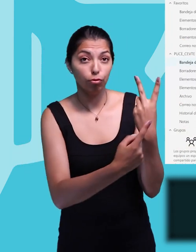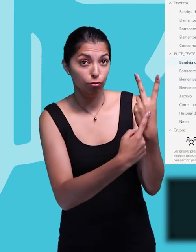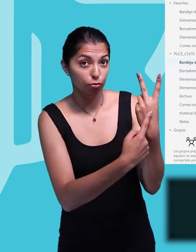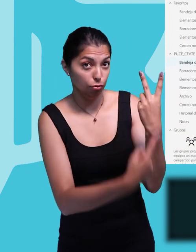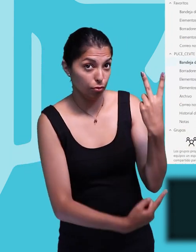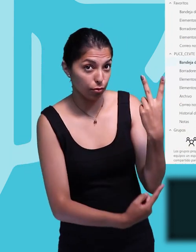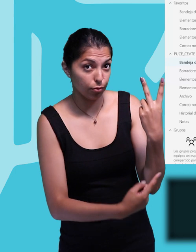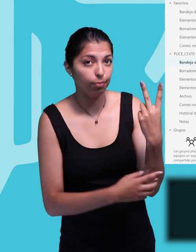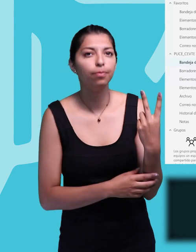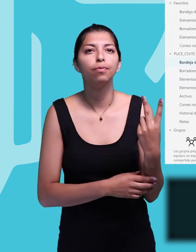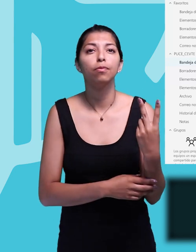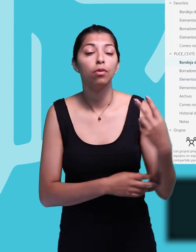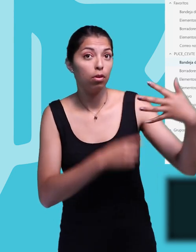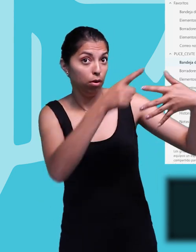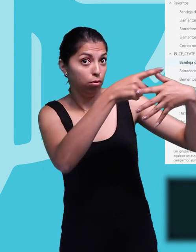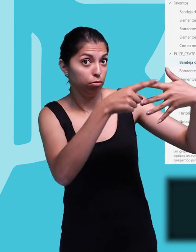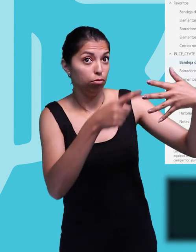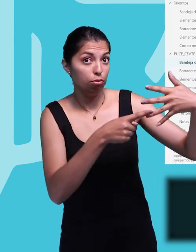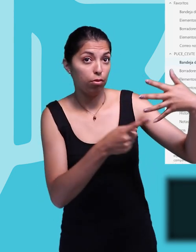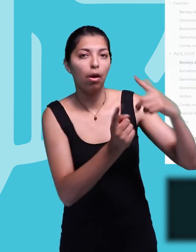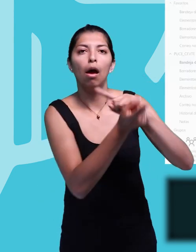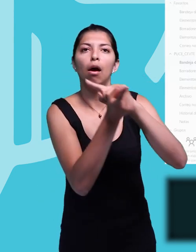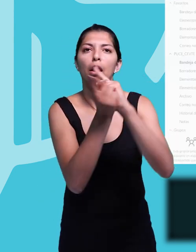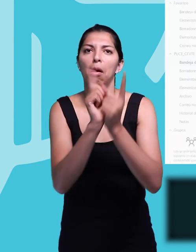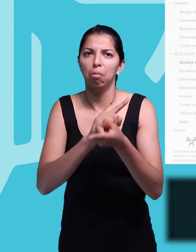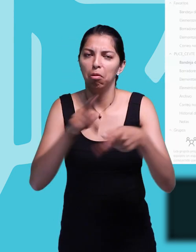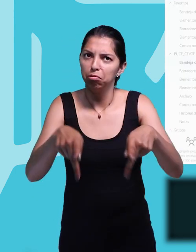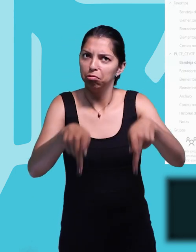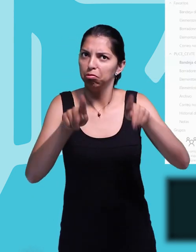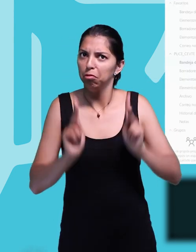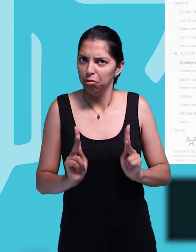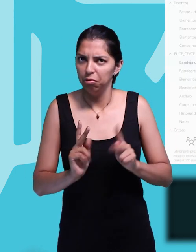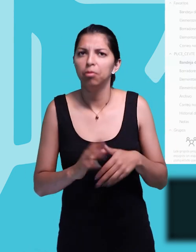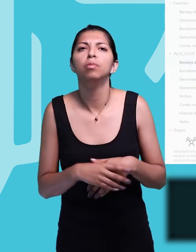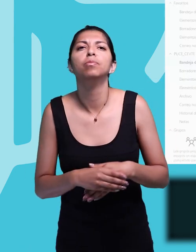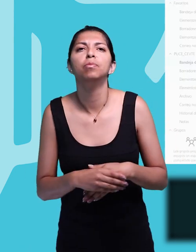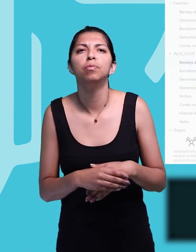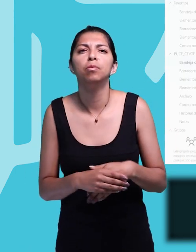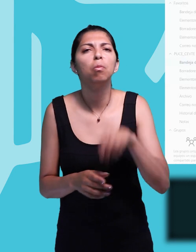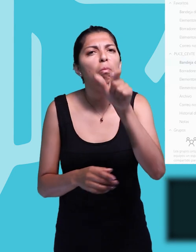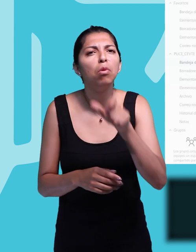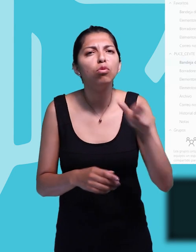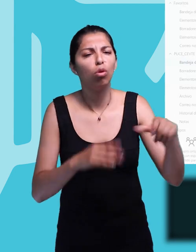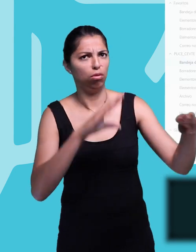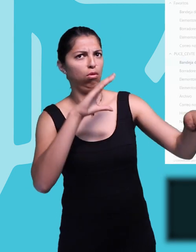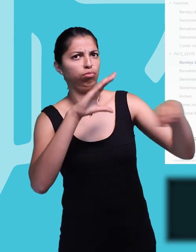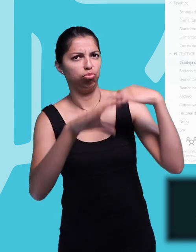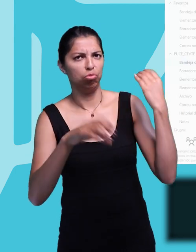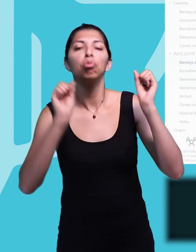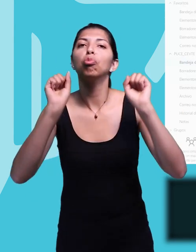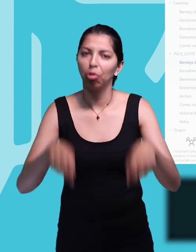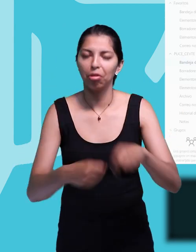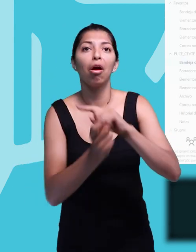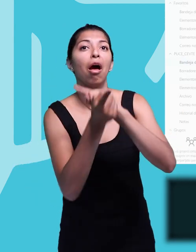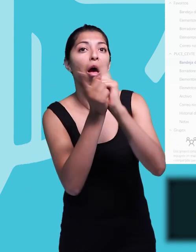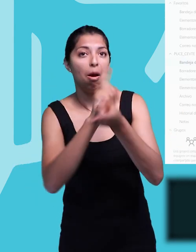Y aquí podemos elegir modificar permisos de manera que escojamos que los destinatarios del